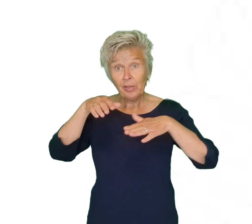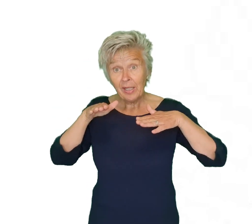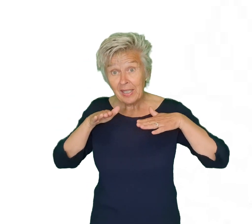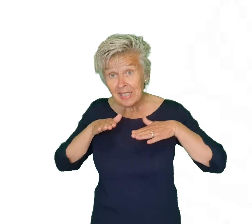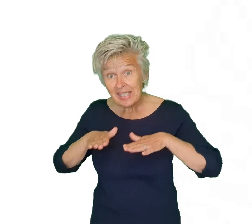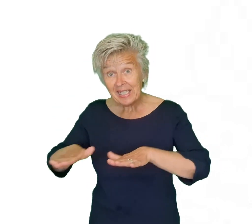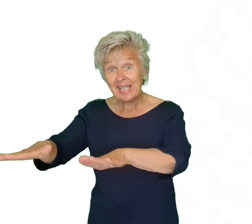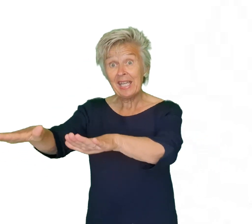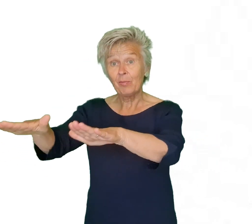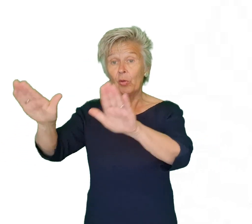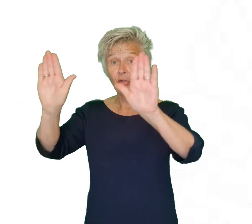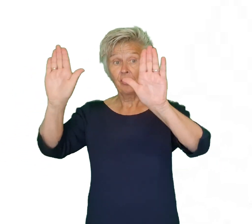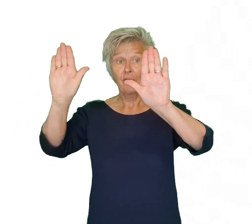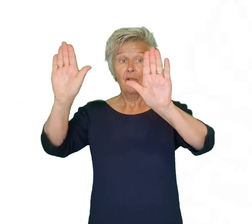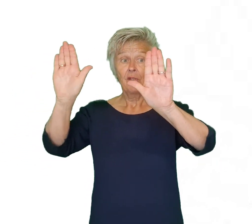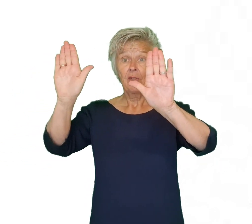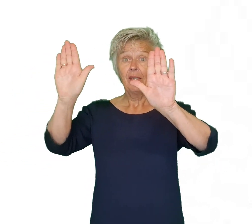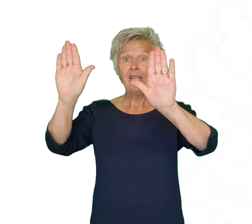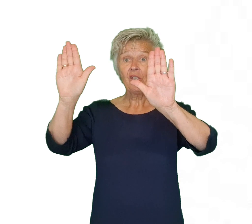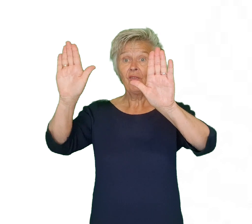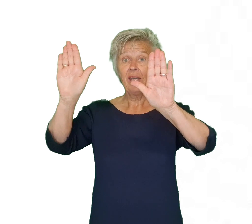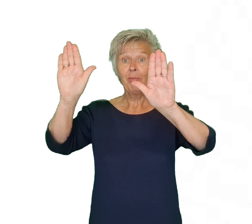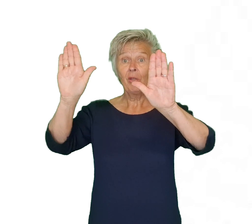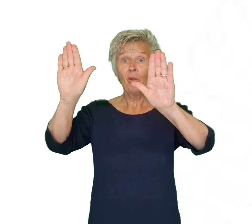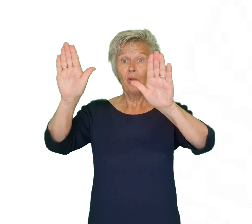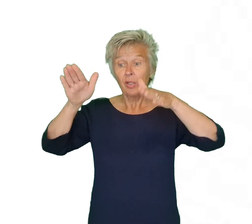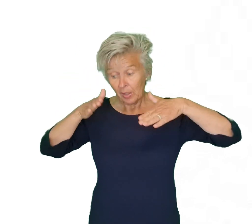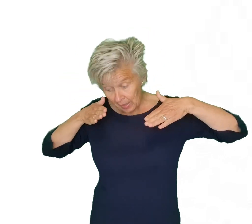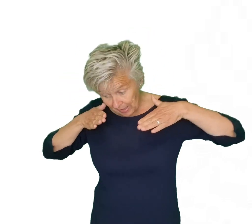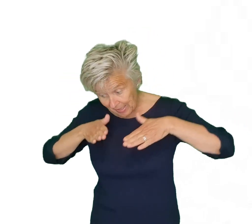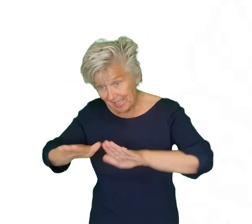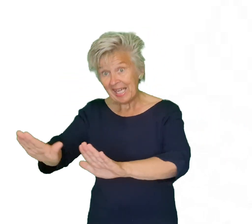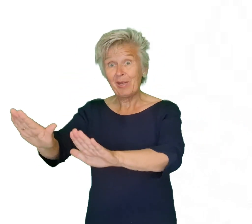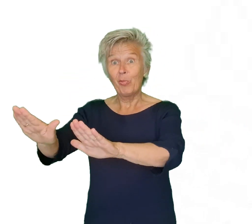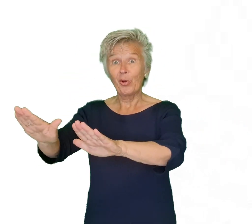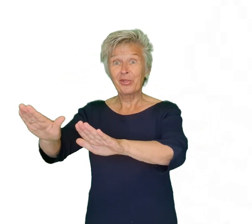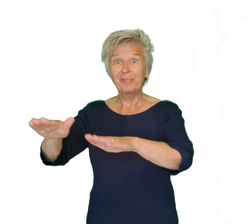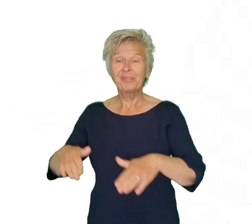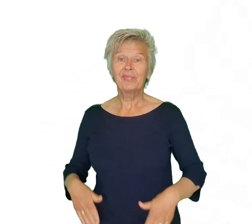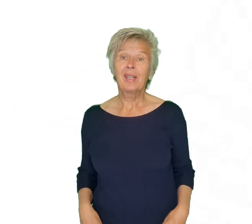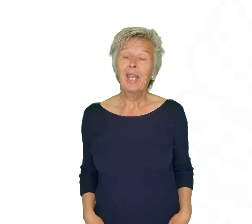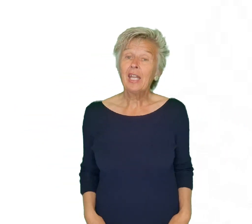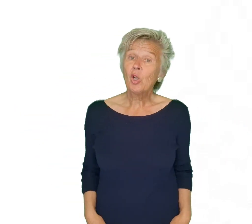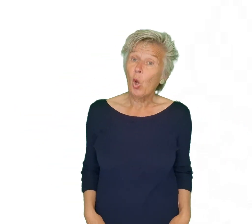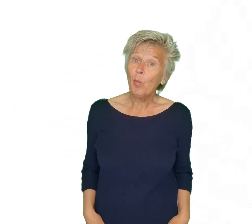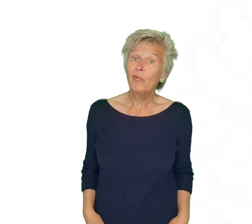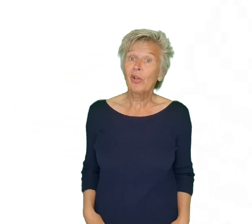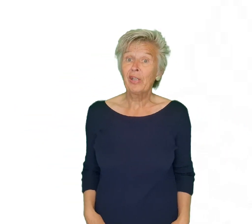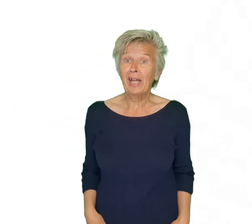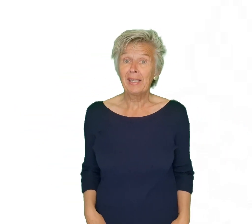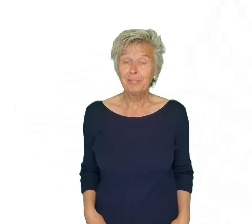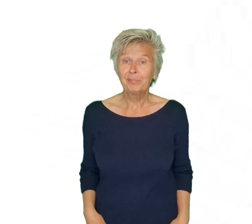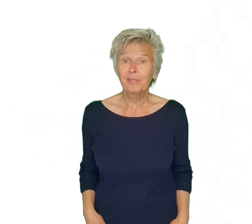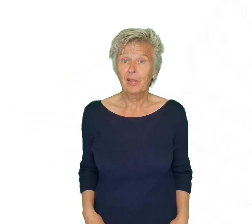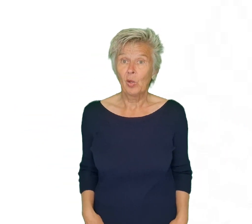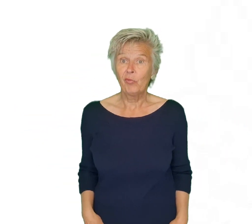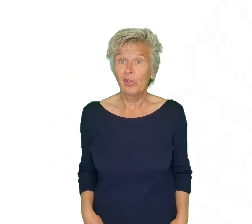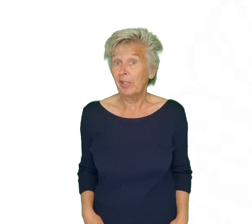skateboard Deze twee heb je nodig Skateboard En dan hop, val ra, hop, val ra